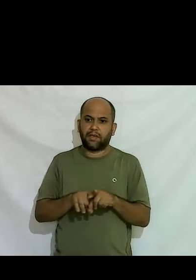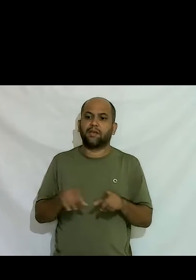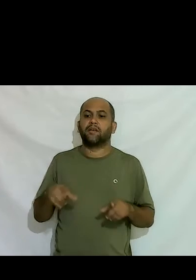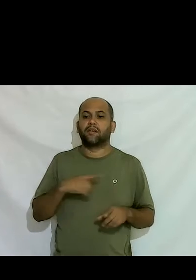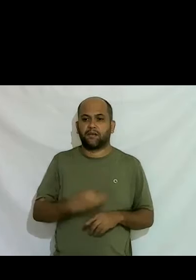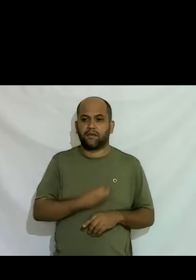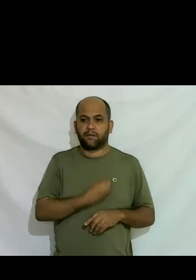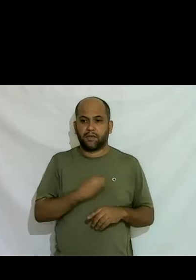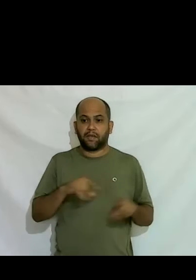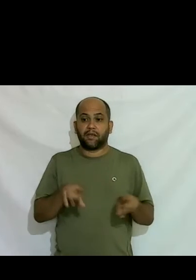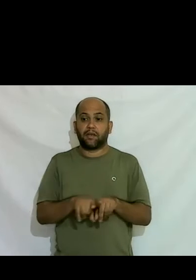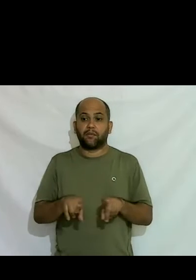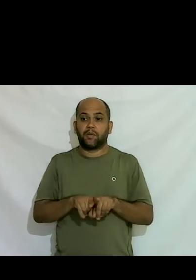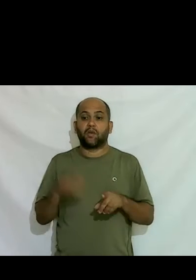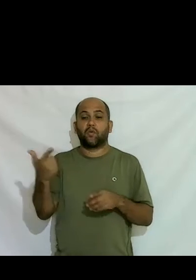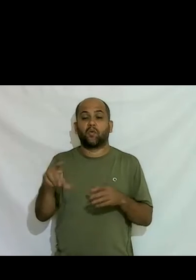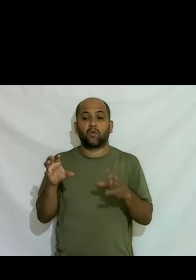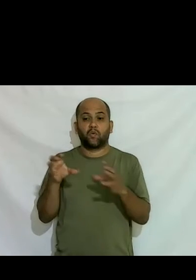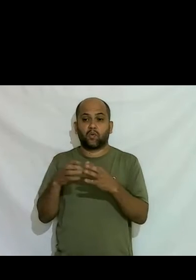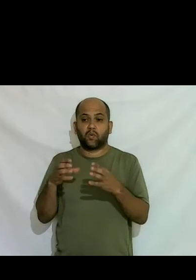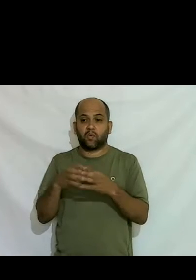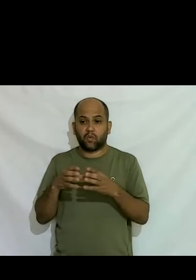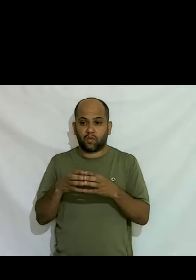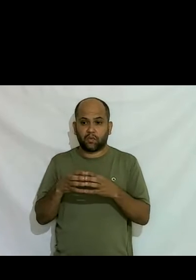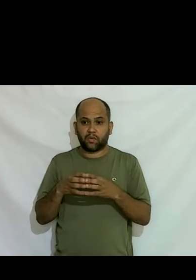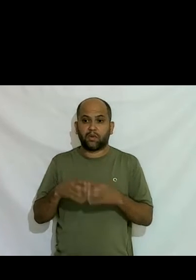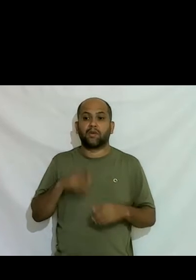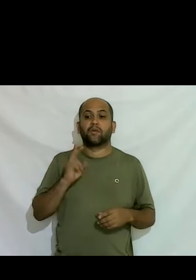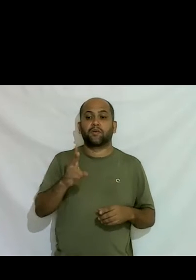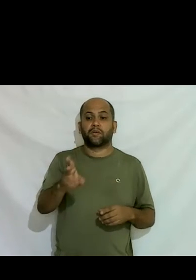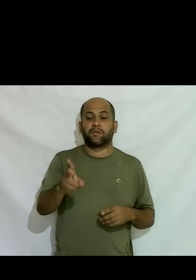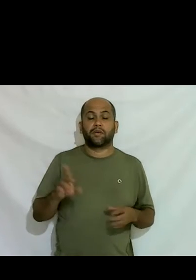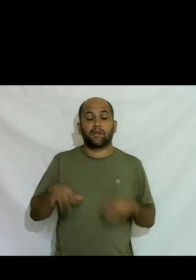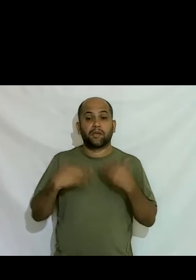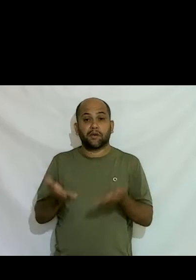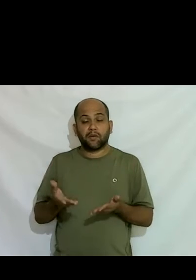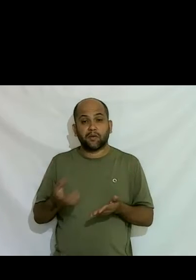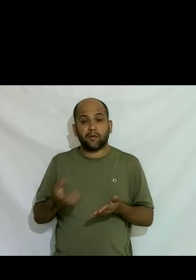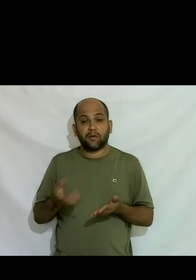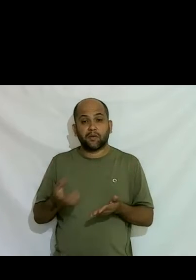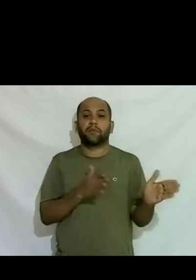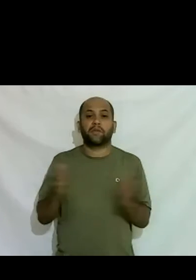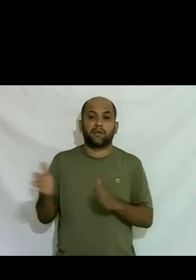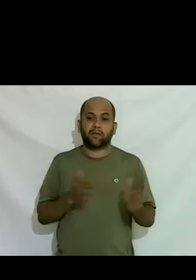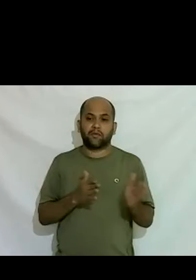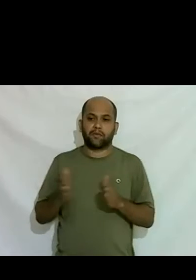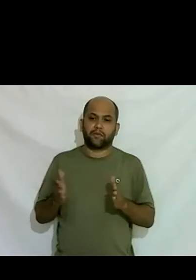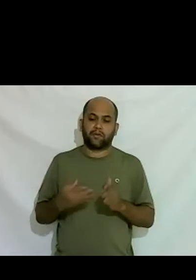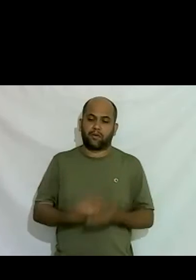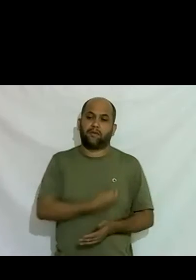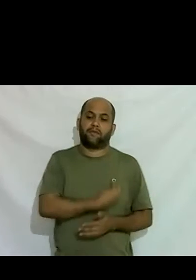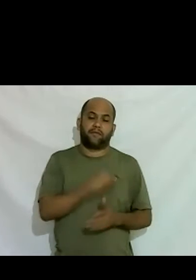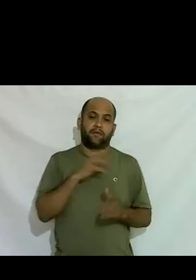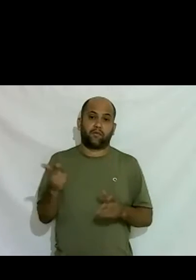e também com outro grupo de crossdressers continuei então nesse meio tempo convivendo com esses dois